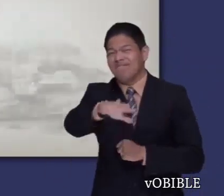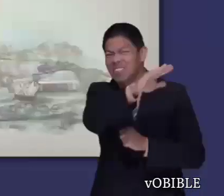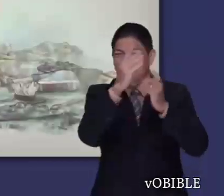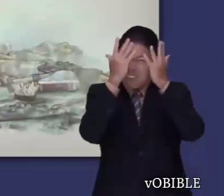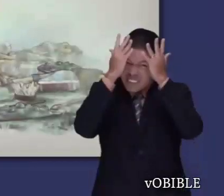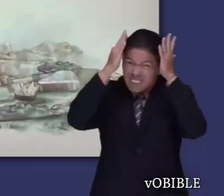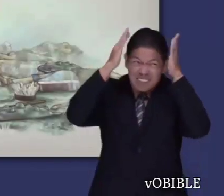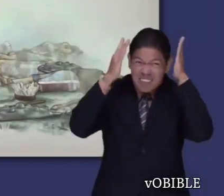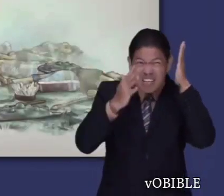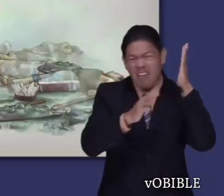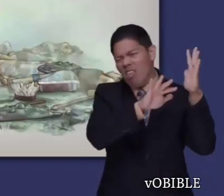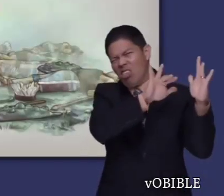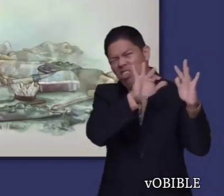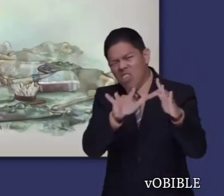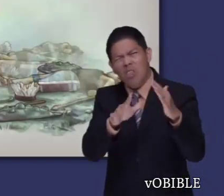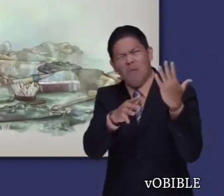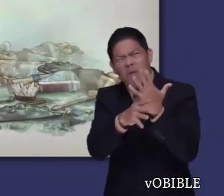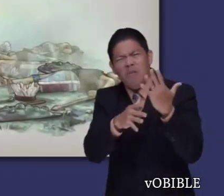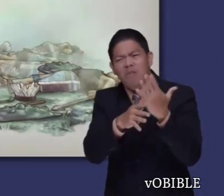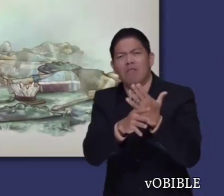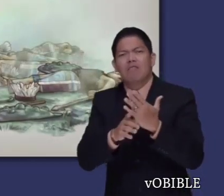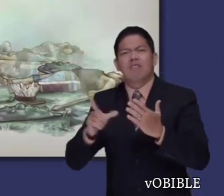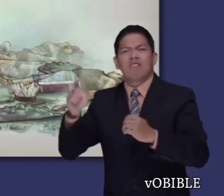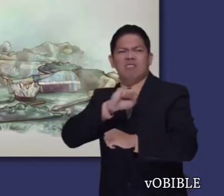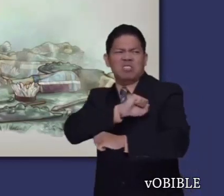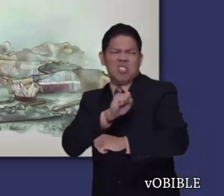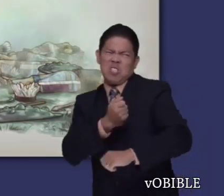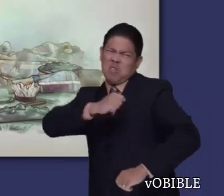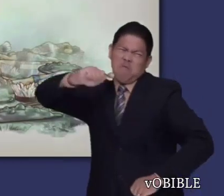Sansón se encarga de salvar a Israel de las manos de los filisteos.